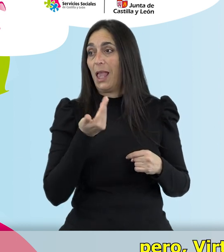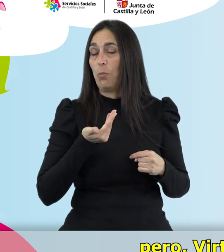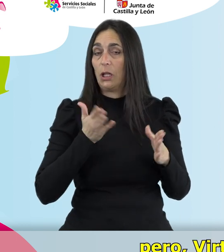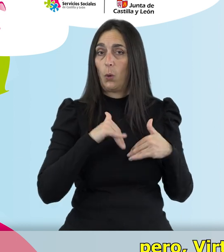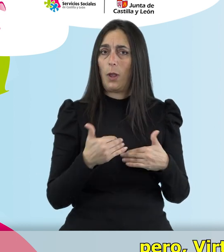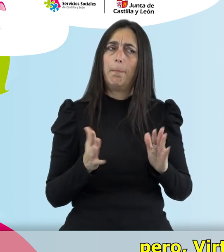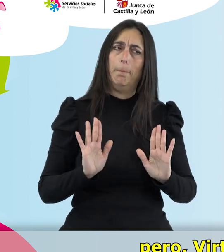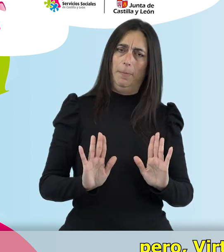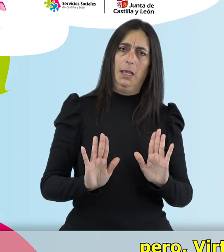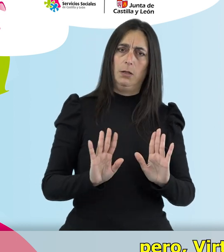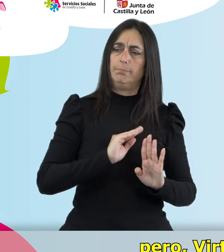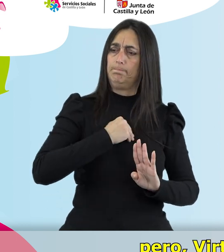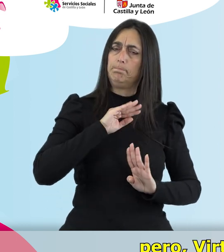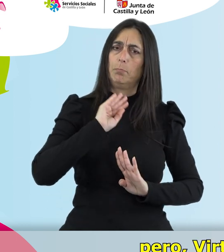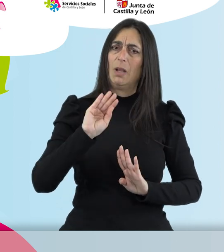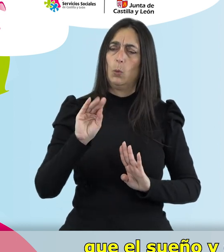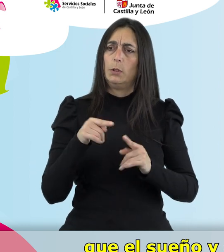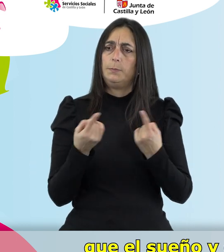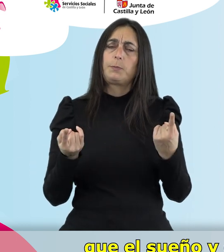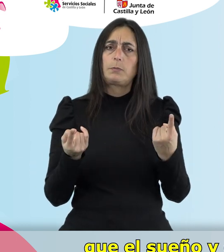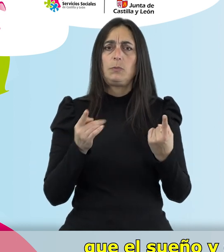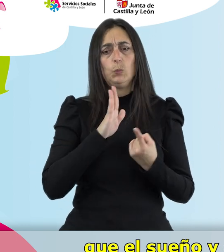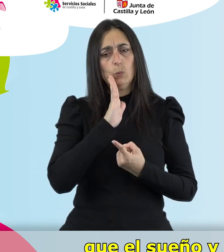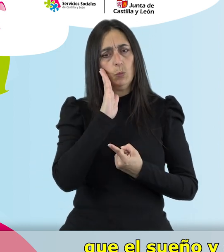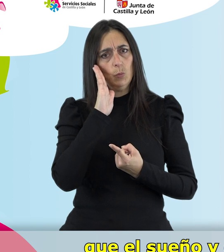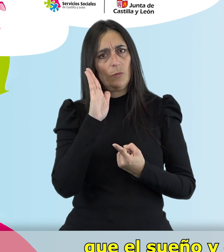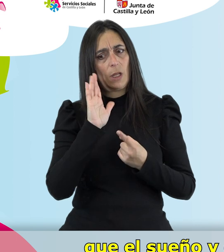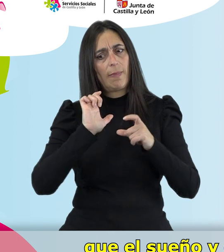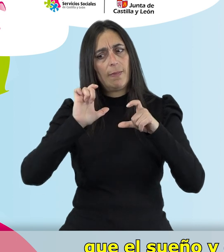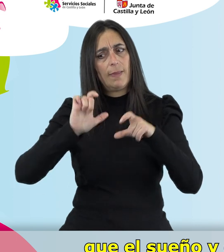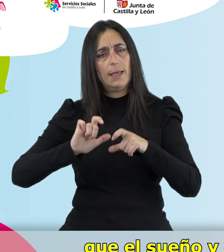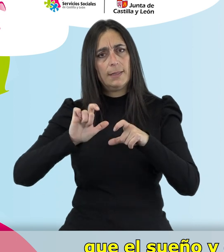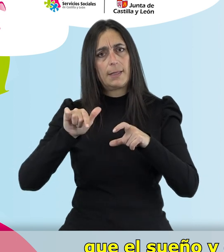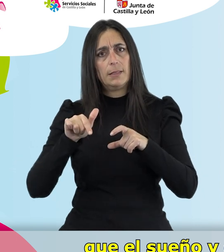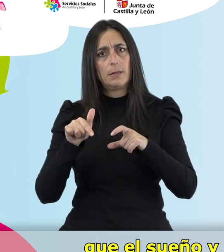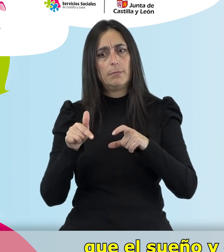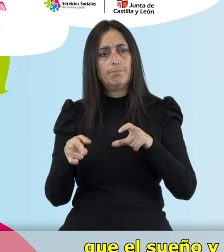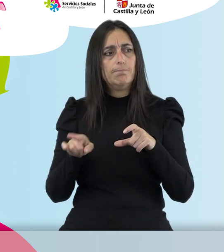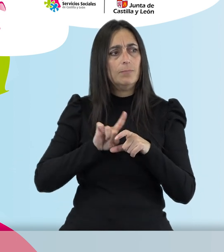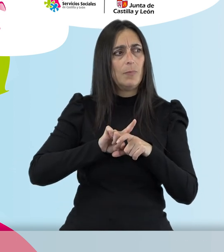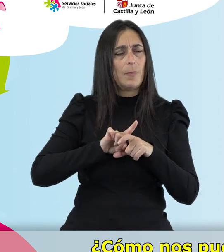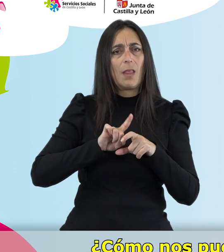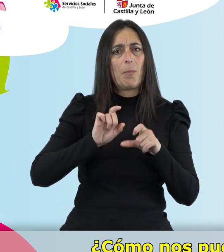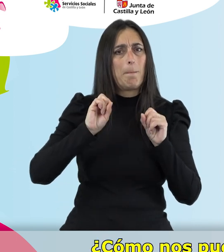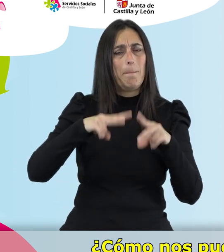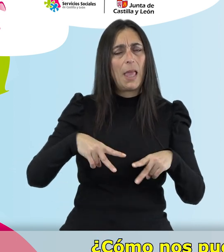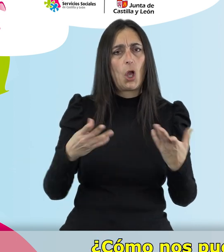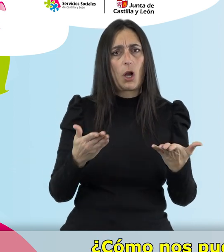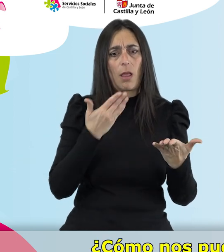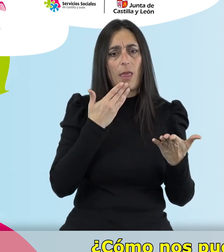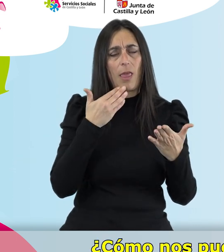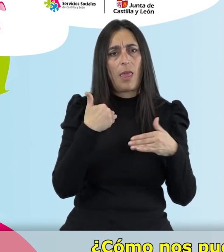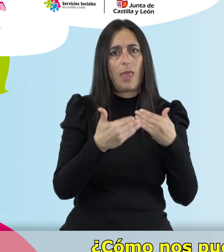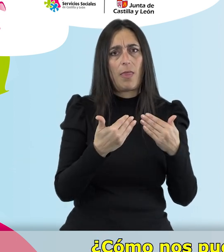virtudes, ¿es realmente inevitable que el sueño y el descanso empeoren con la edad? ¿Cómo nos puede